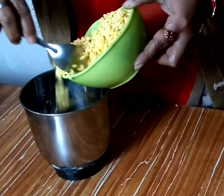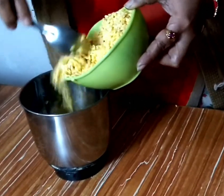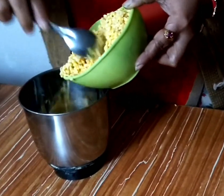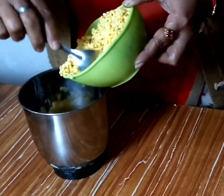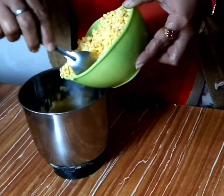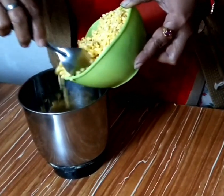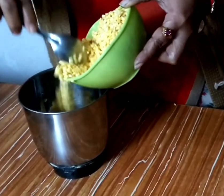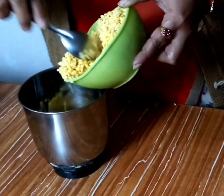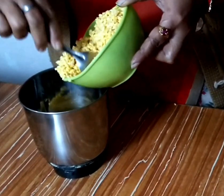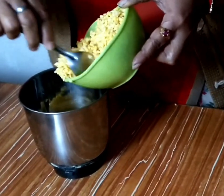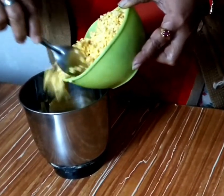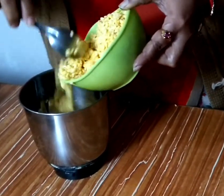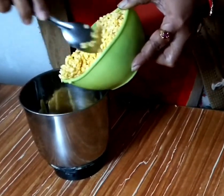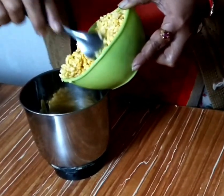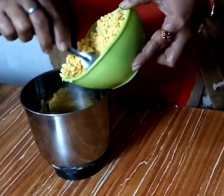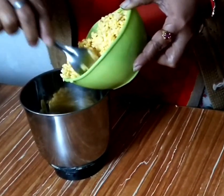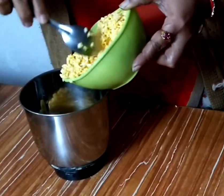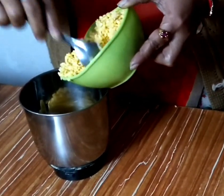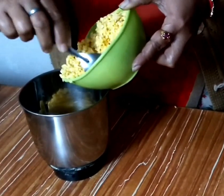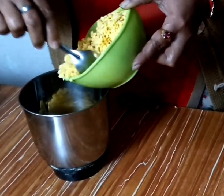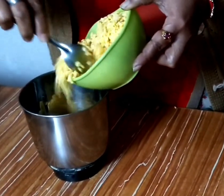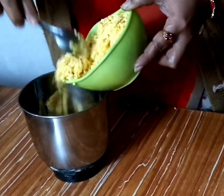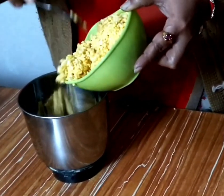और इसे मिक्सी जार में डाल कर पीस लेंगे